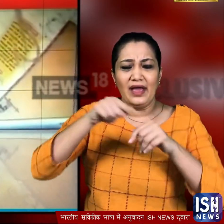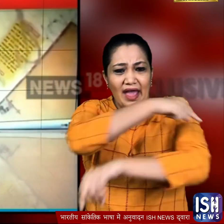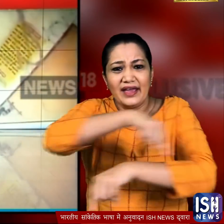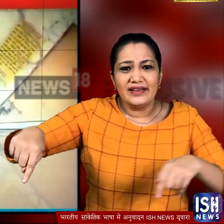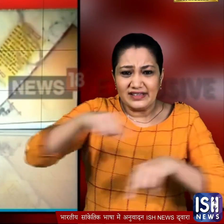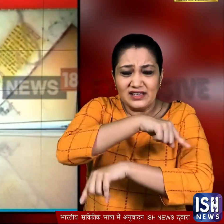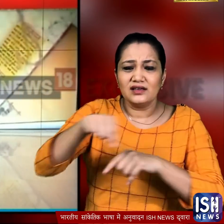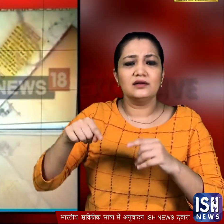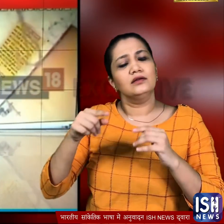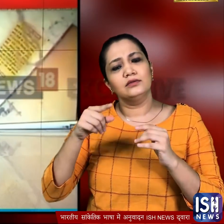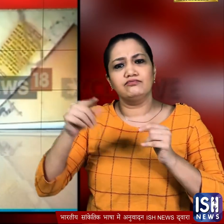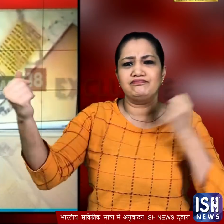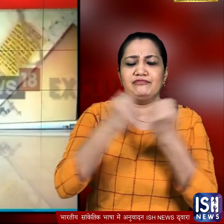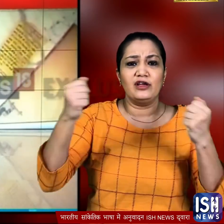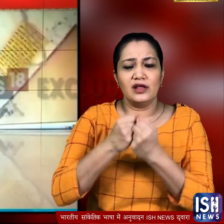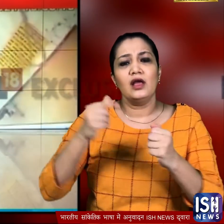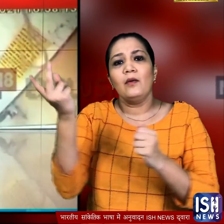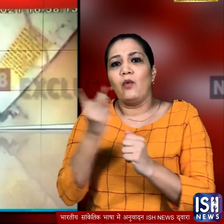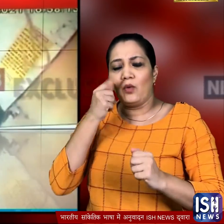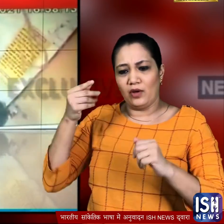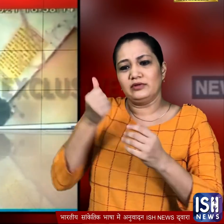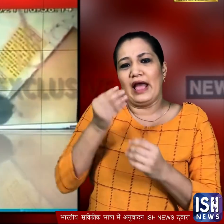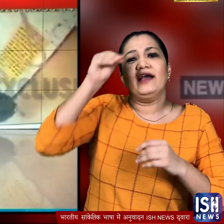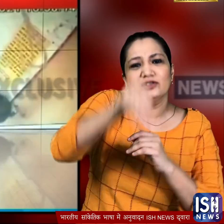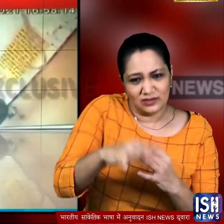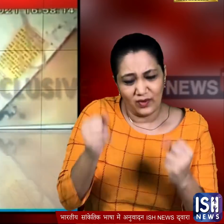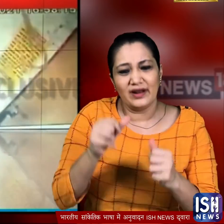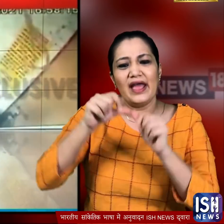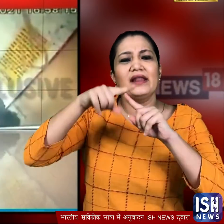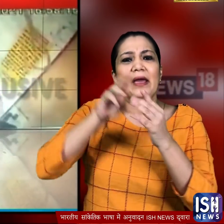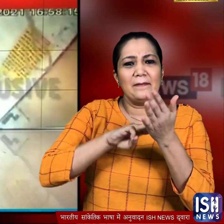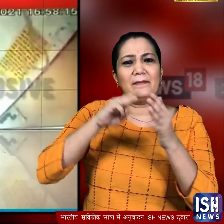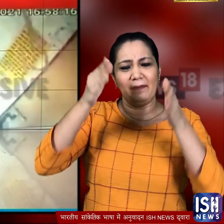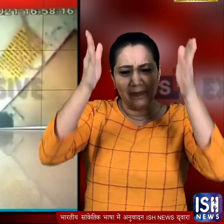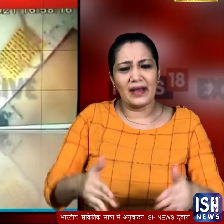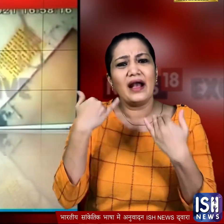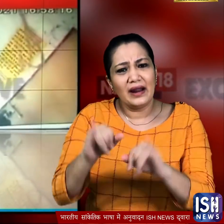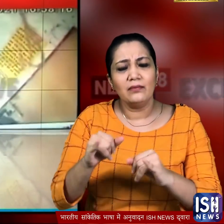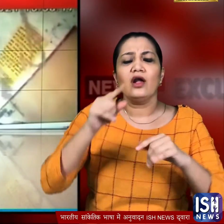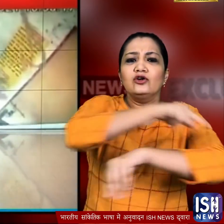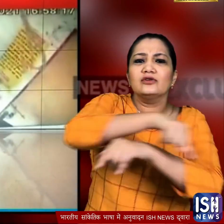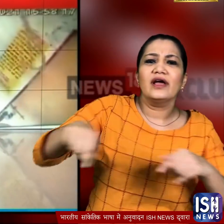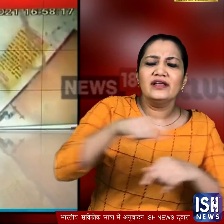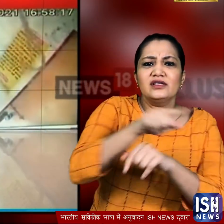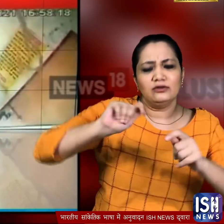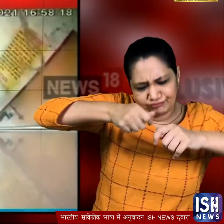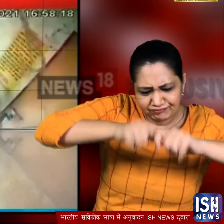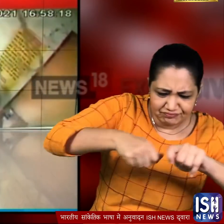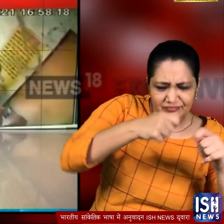बताया गया कि दोनों आरोपी एटीम में कैश डालने पहुँचे थे लेकिन वो मशीन खराब थी जिसे ठीक करने म ठीक करने में वो इंजिनियर जुटा था